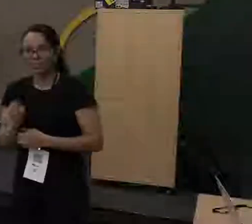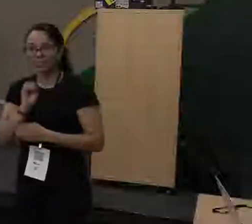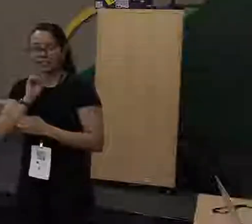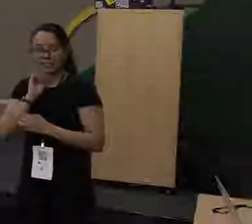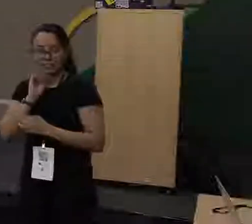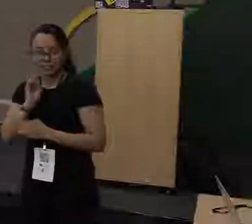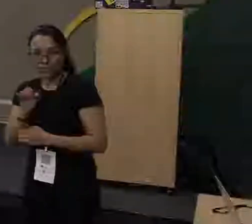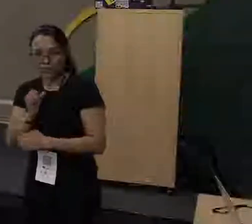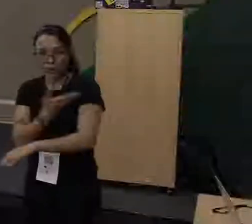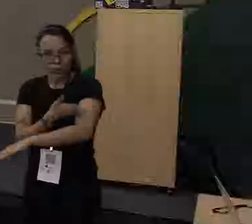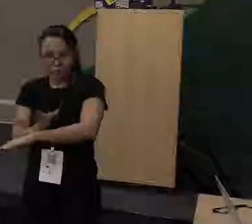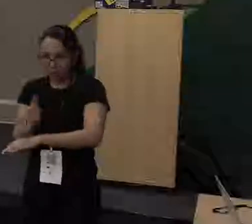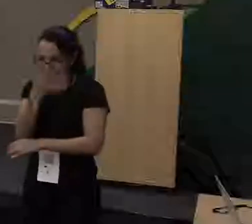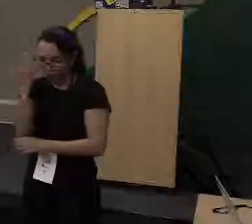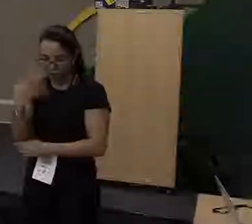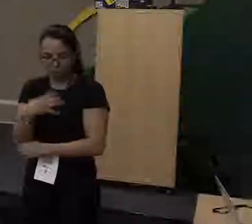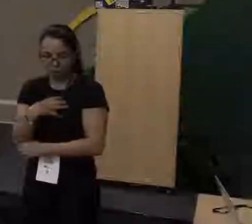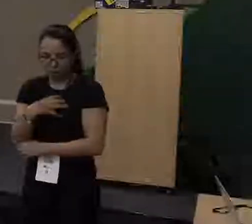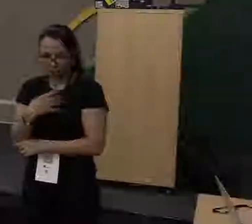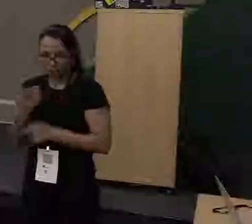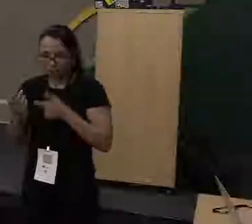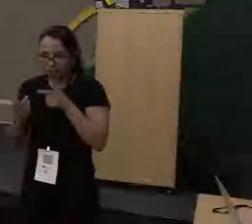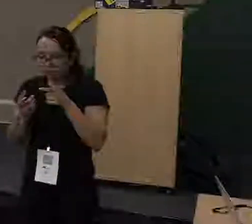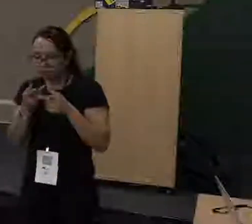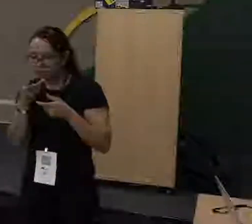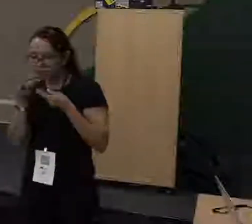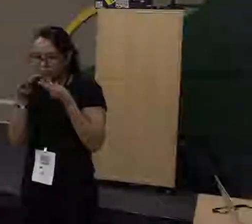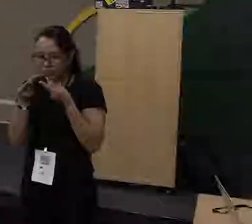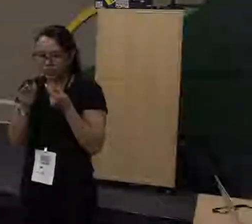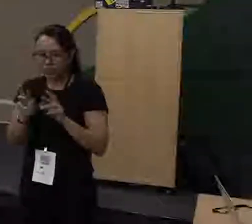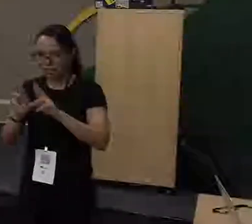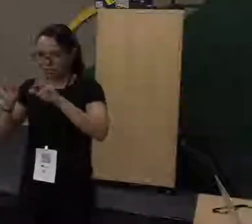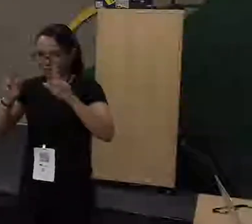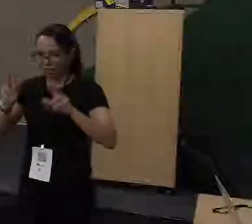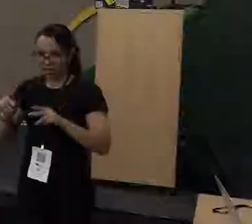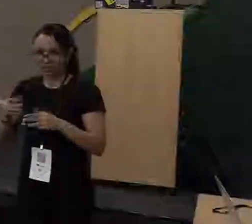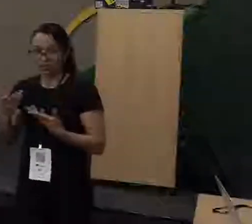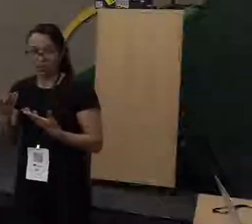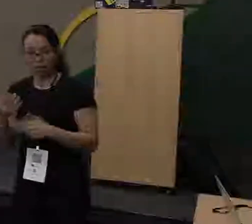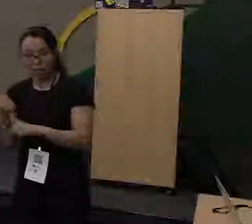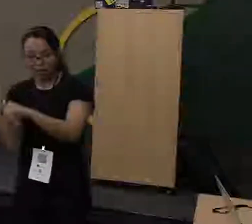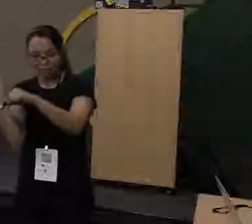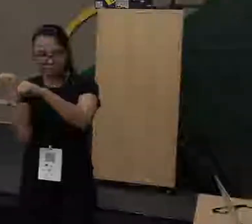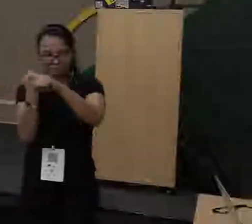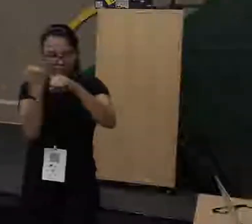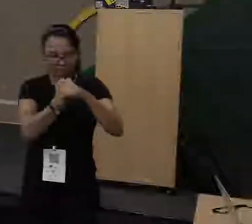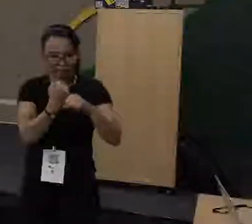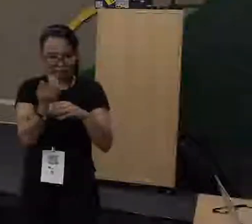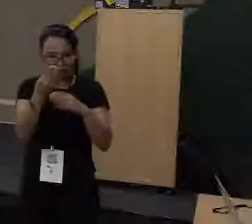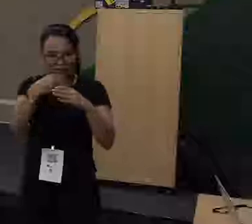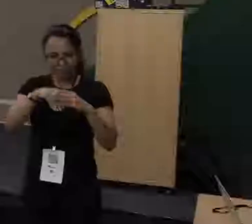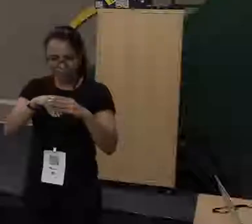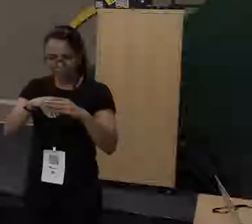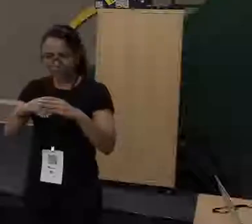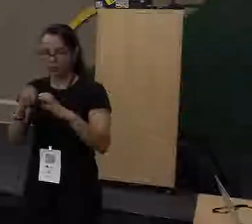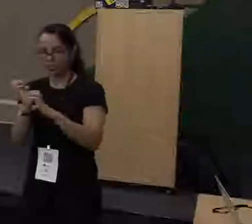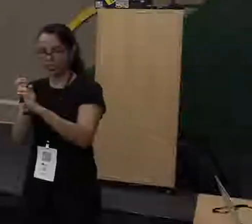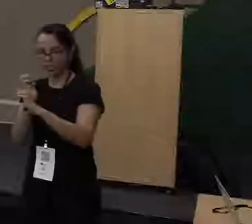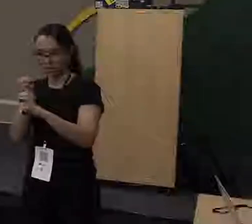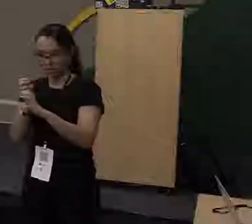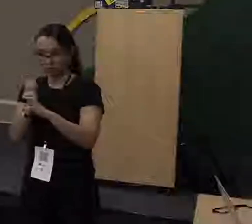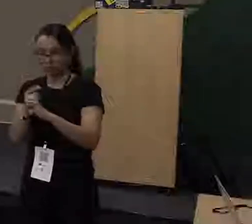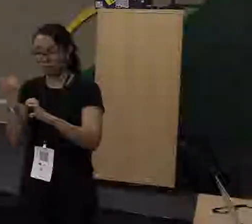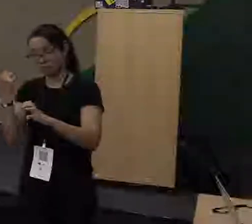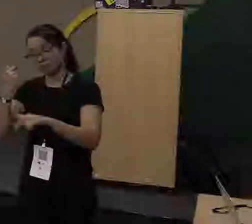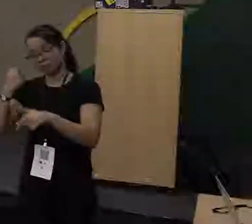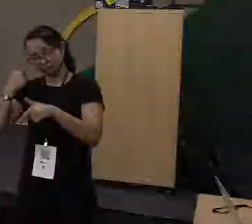eu sou pedreiro de software aí na Claro, Brasil, no mundo de sênios e engenheiros, eu sou pedreiro, então alguém tem trabalhar.